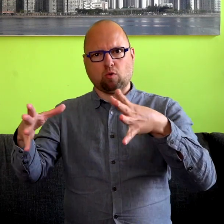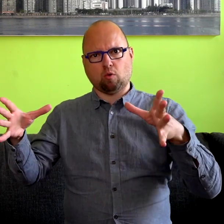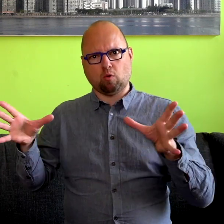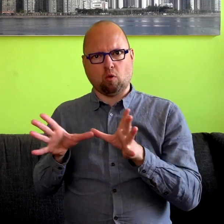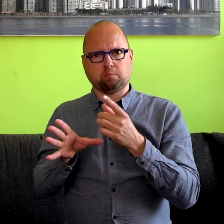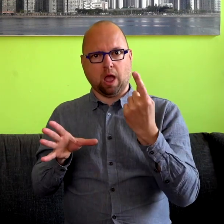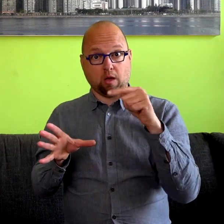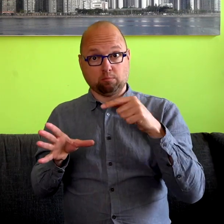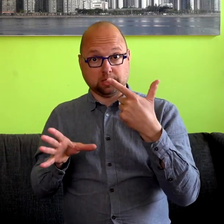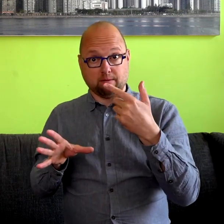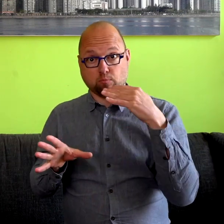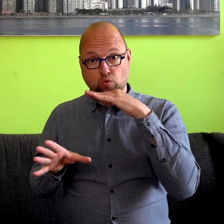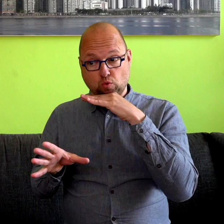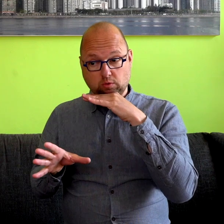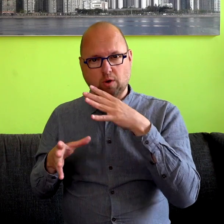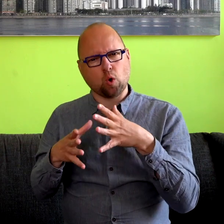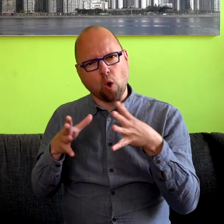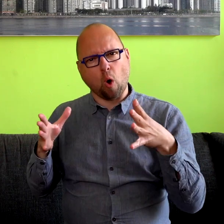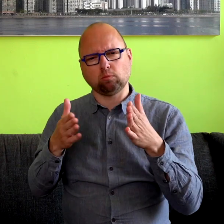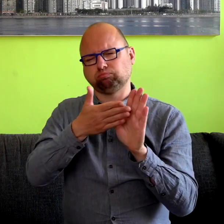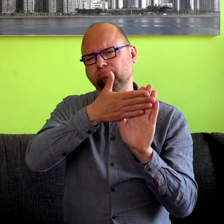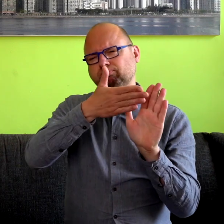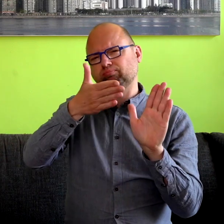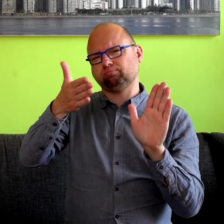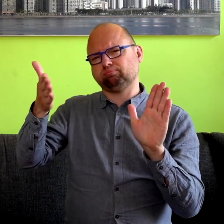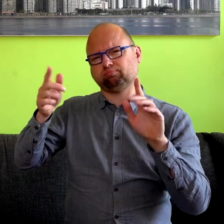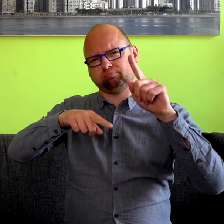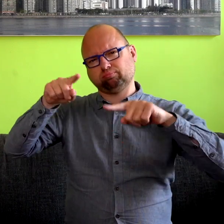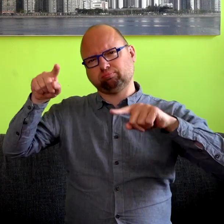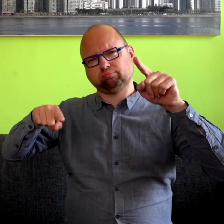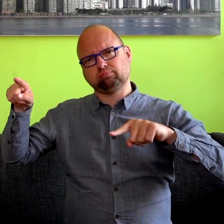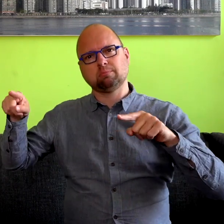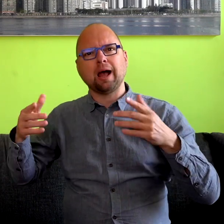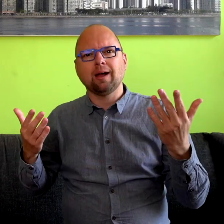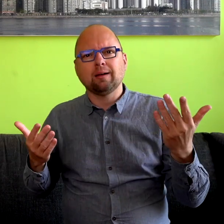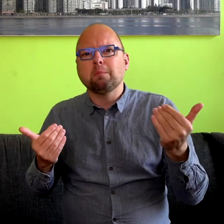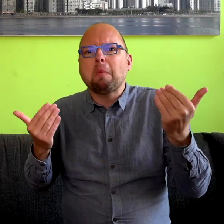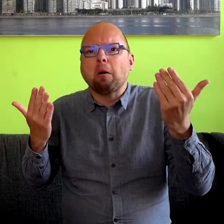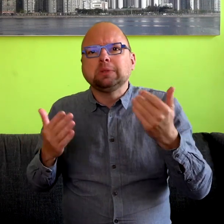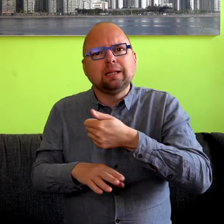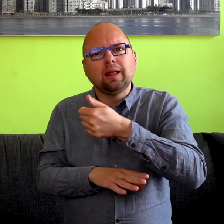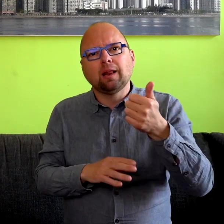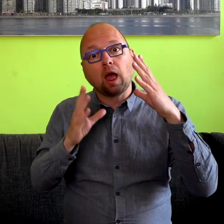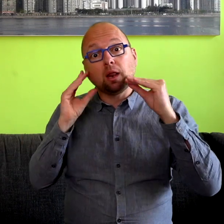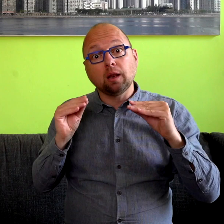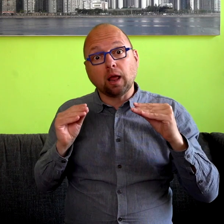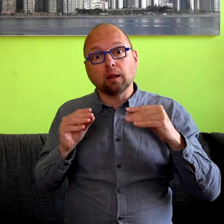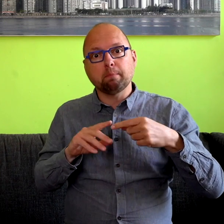,7 miljoen mensen, een heel groot spectrum. Maar waarom zouden we eigenlijk niet allemaal in Nederland meer visueel